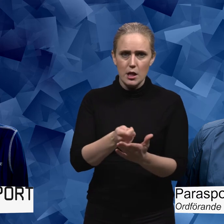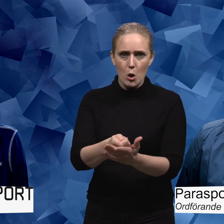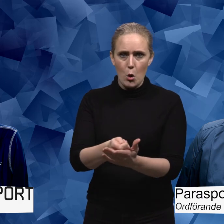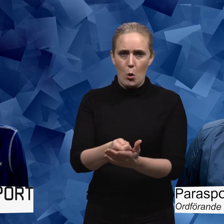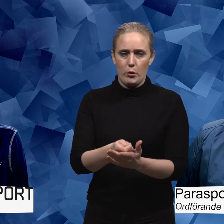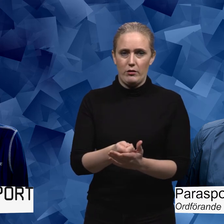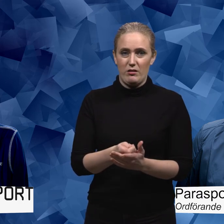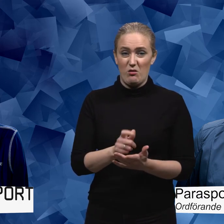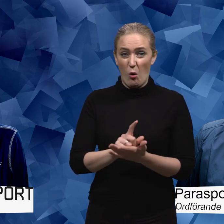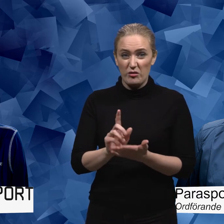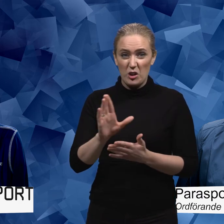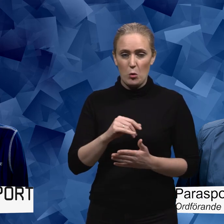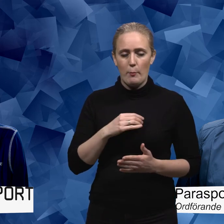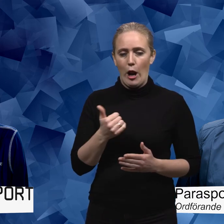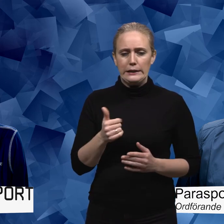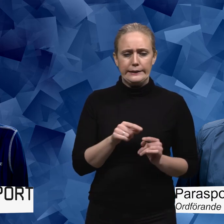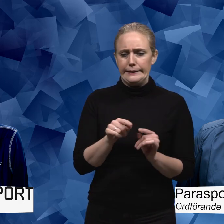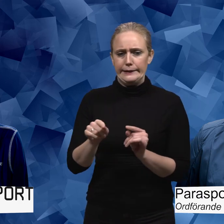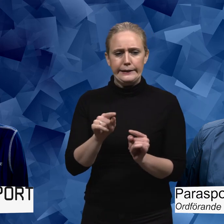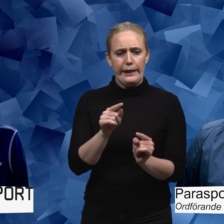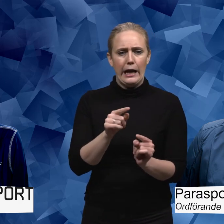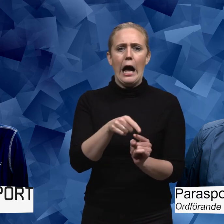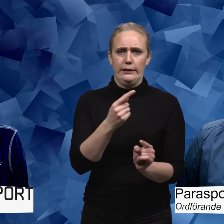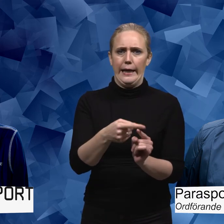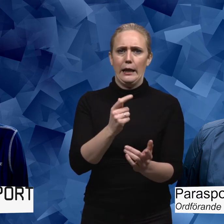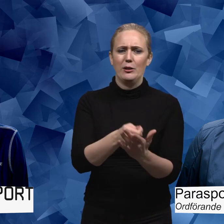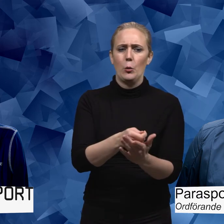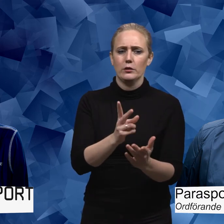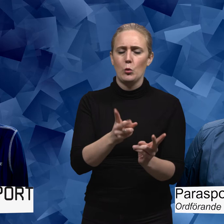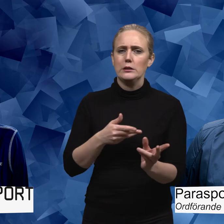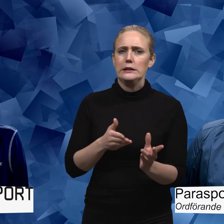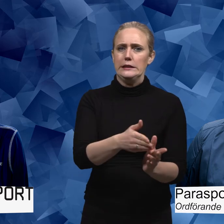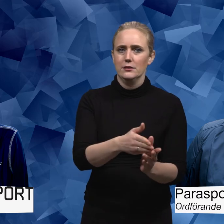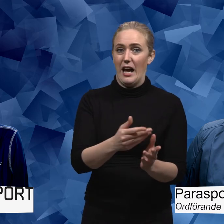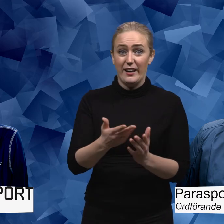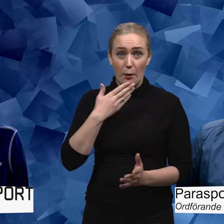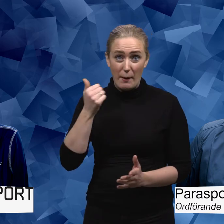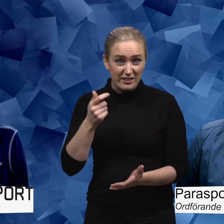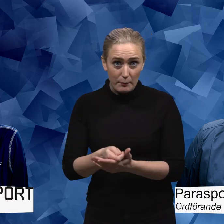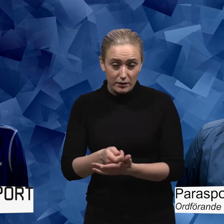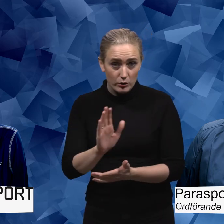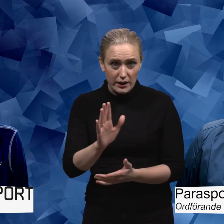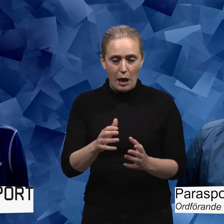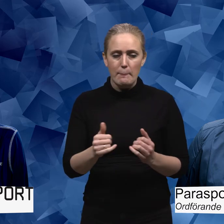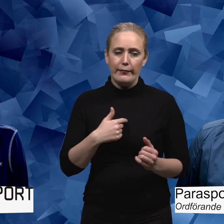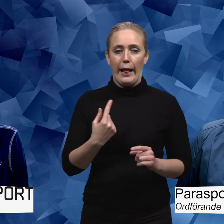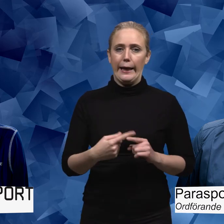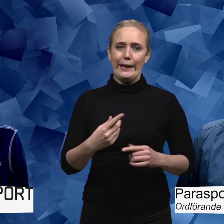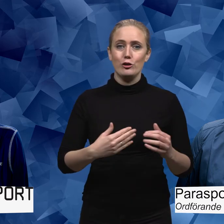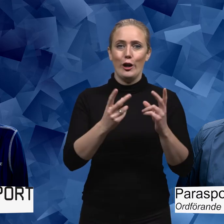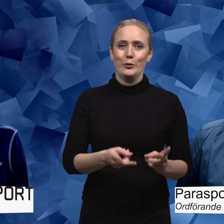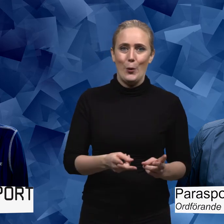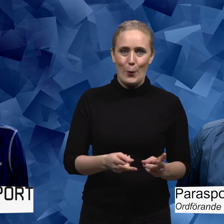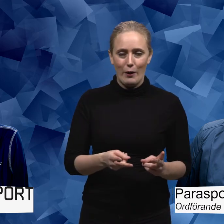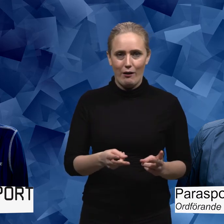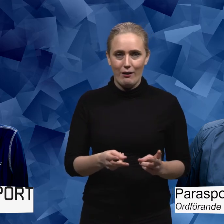är ofta mycket enklare att ta den enkla vägen ut och bara Jo, det här kanske inte är jättebra men vi vet i alla fall vad